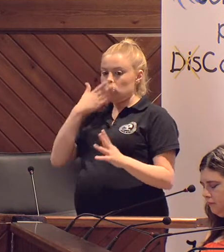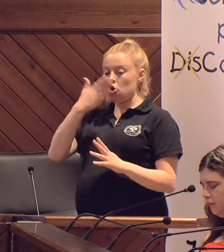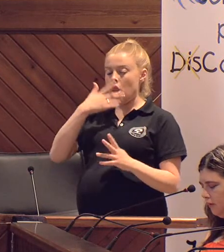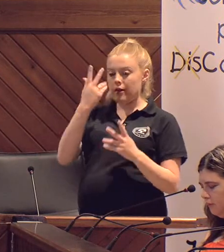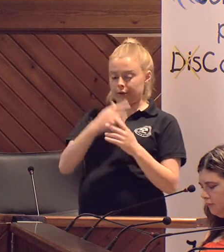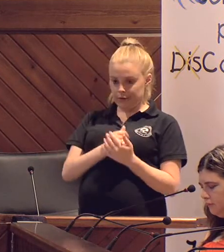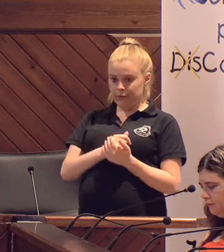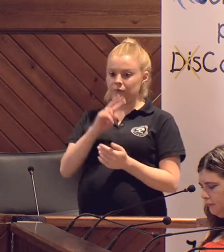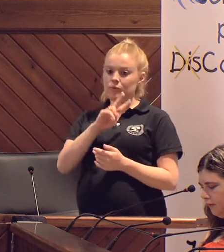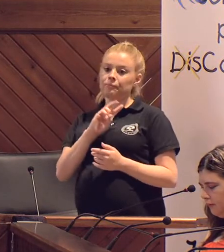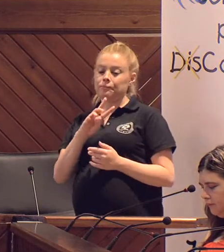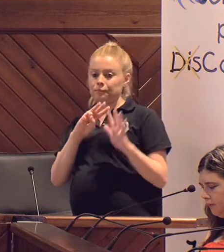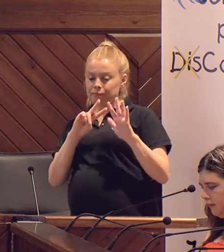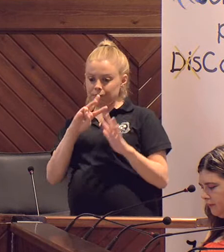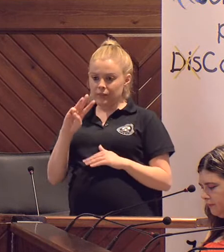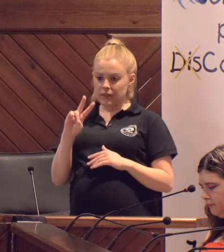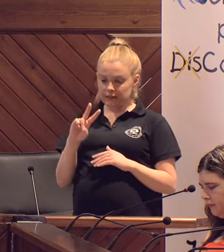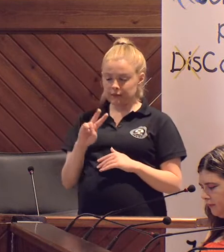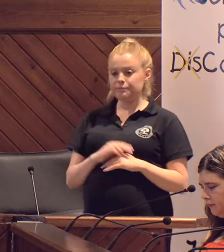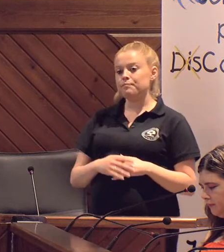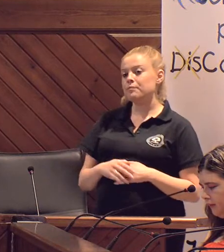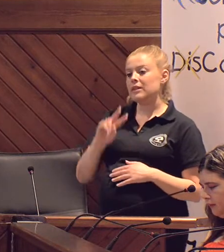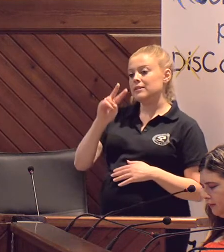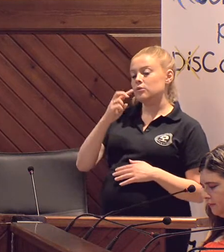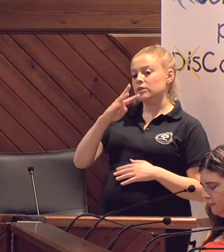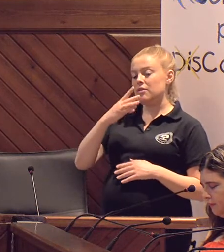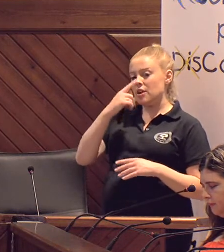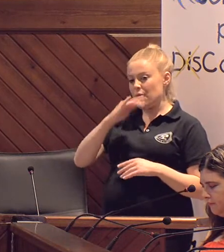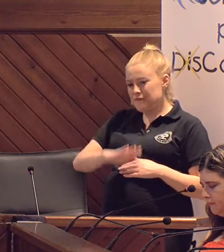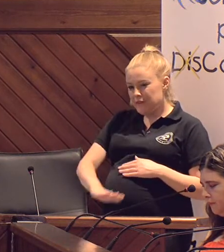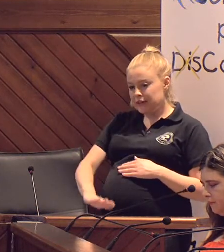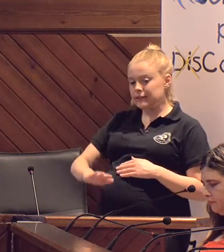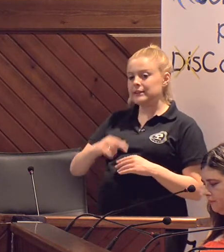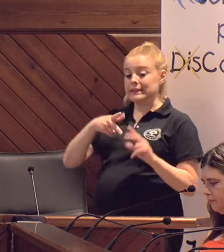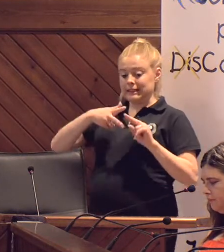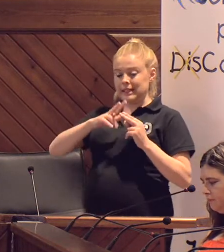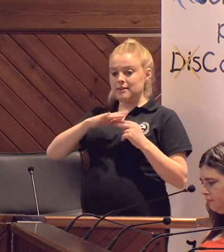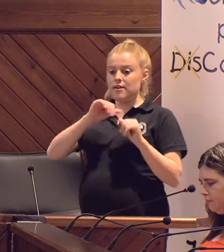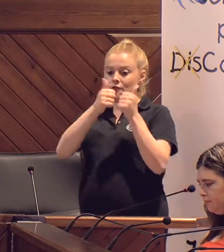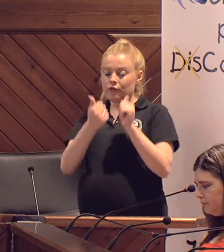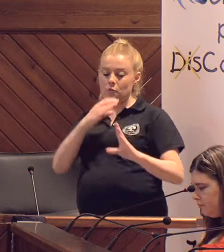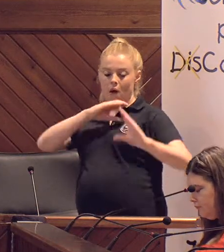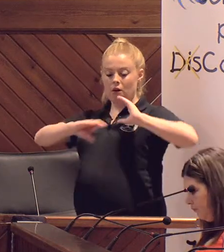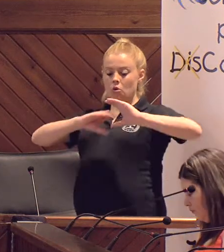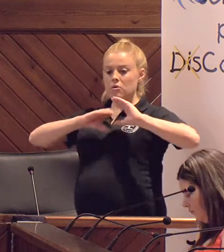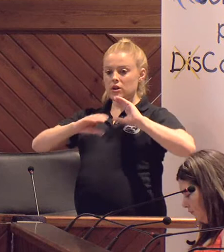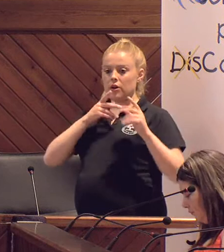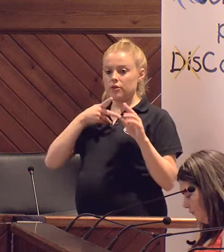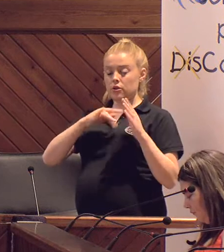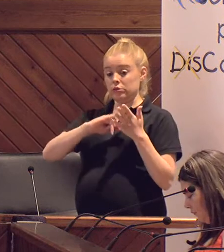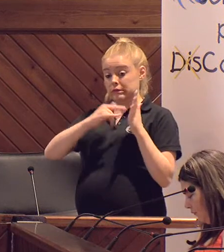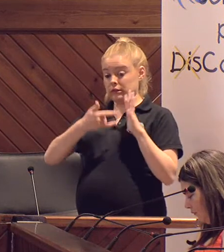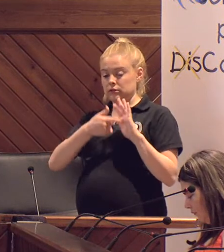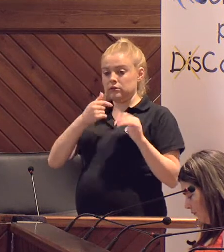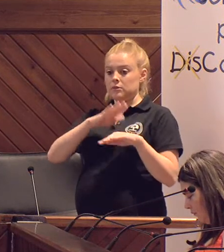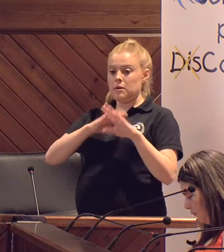para 237 alumnos de segundo y tercero de educación infantil. Talleres sobre las diferentes formas de comunicación y herramientas necesarias